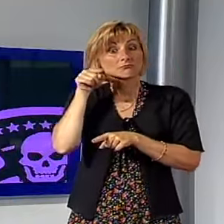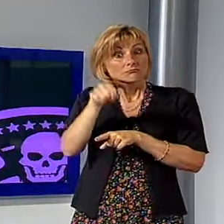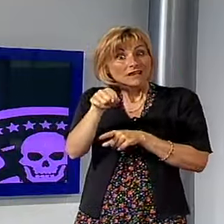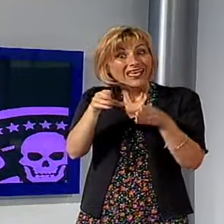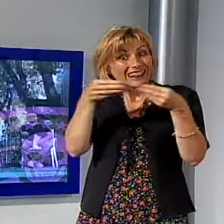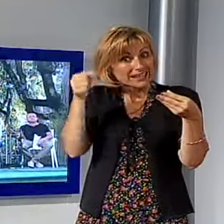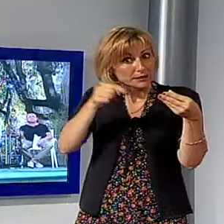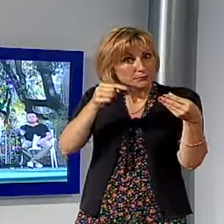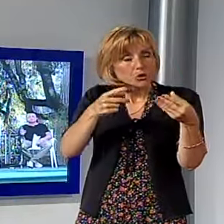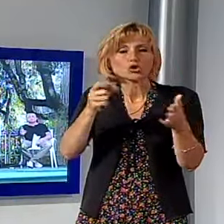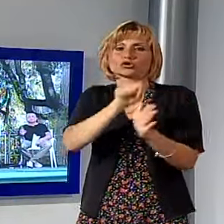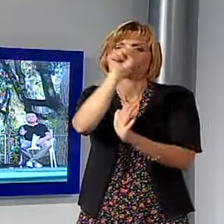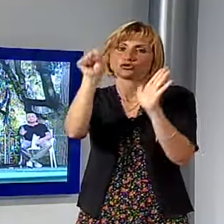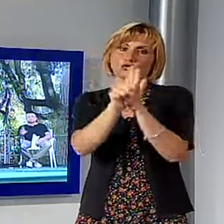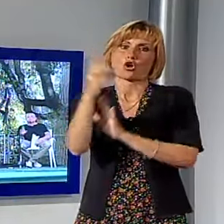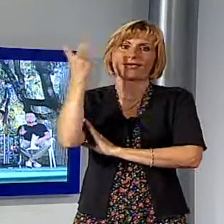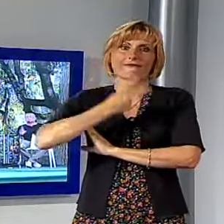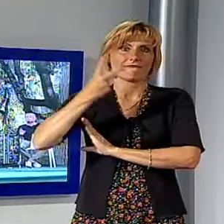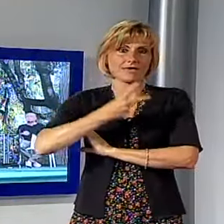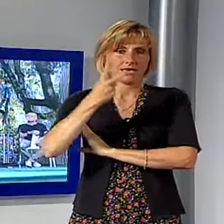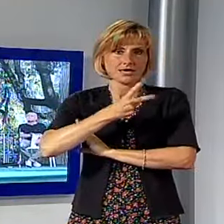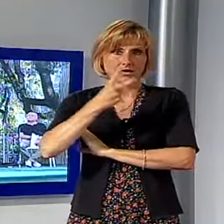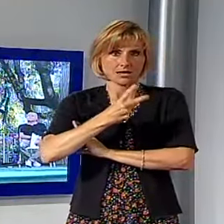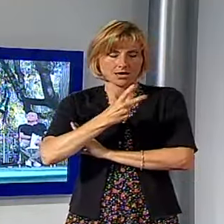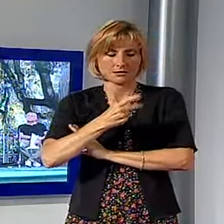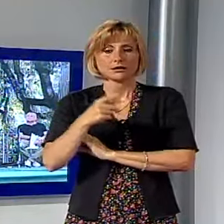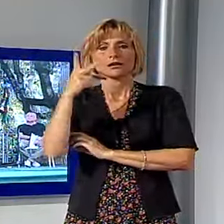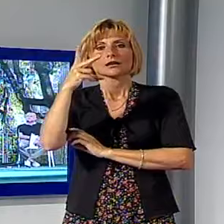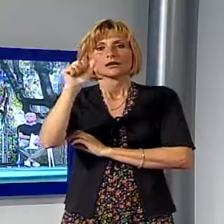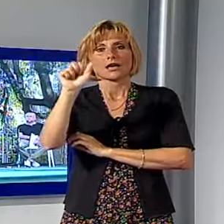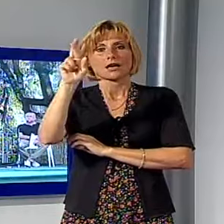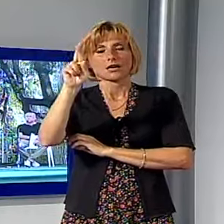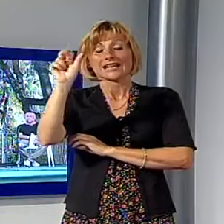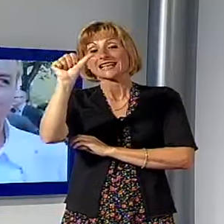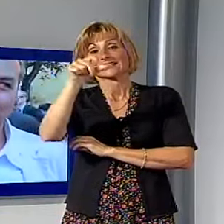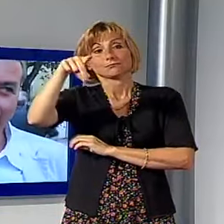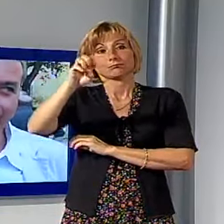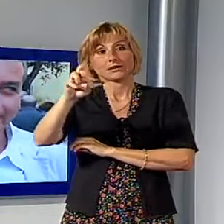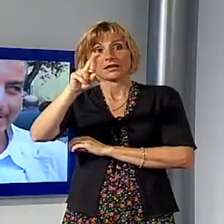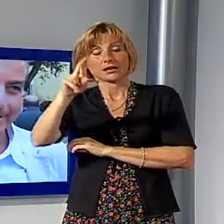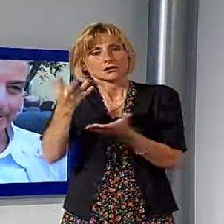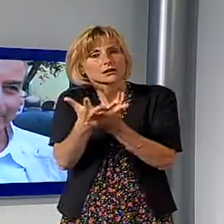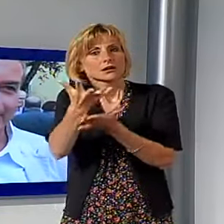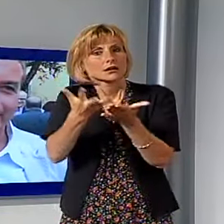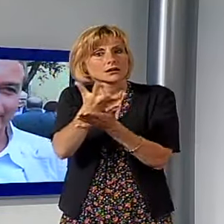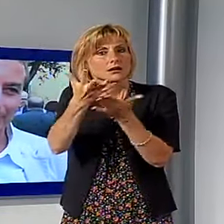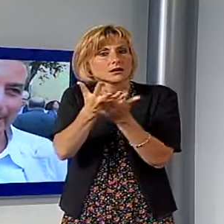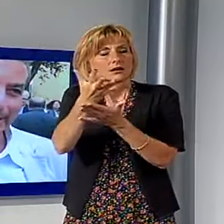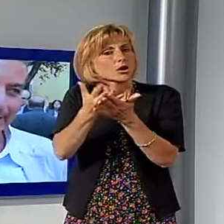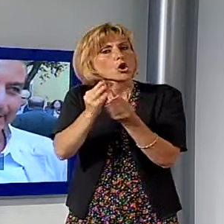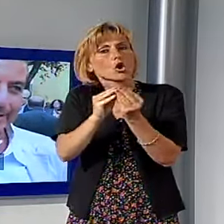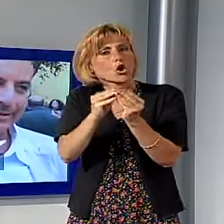storia vera. Quanto è stato difficile far raccontare a Casper la sua storia? Più che difficile è stata un'operazione